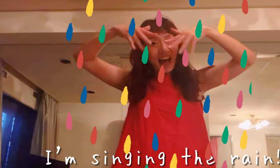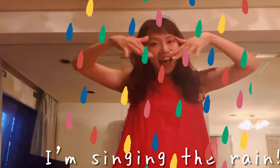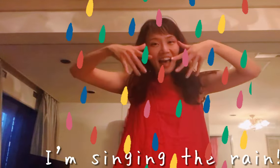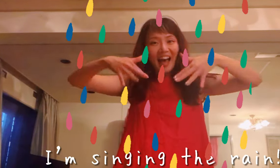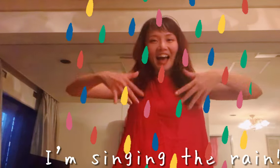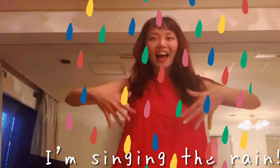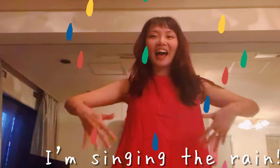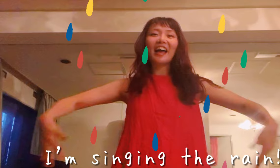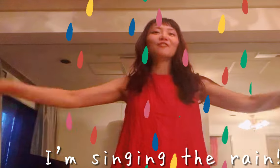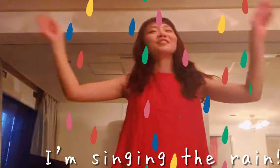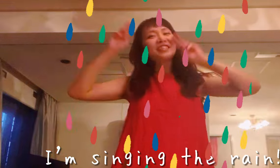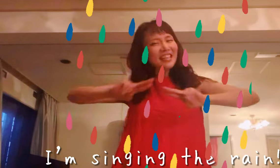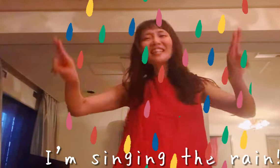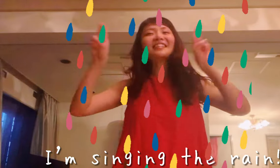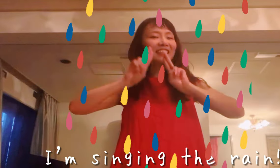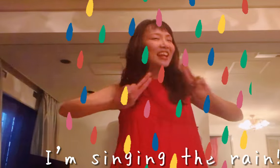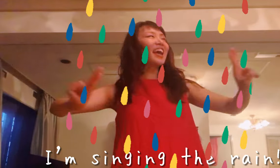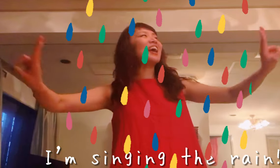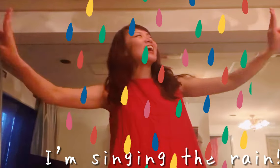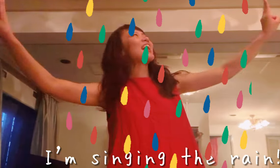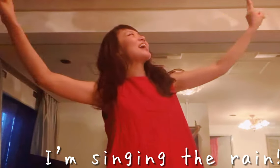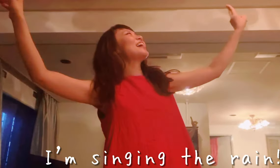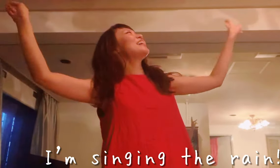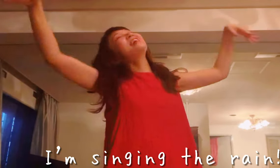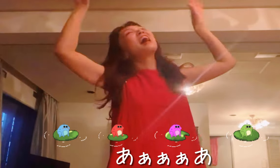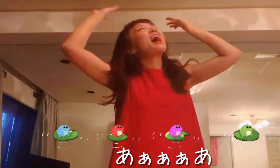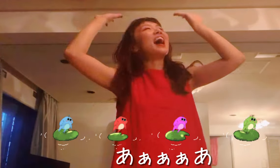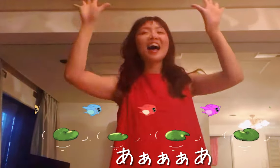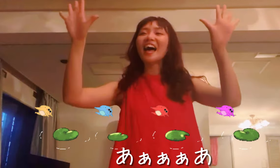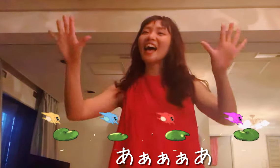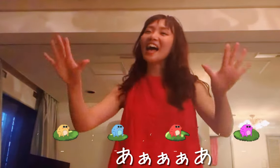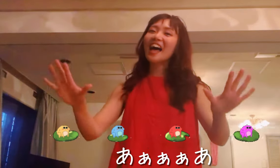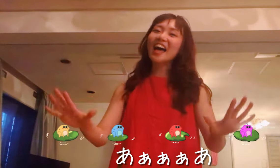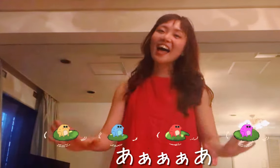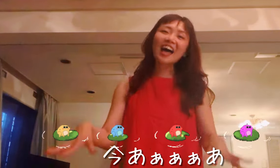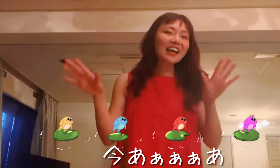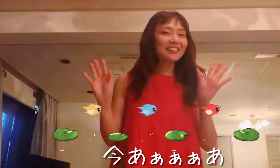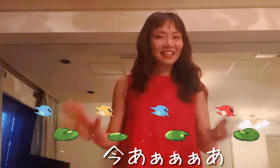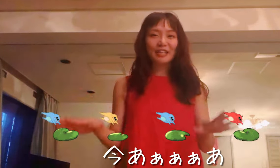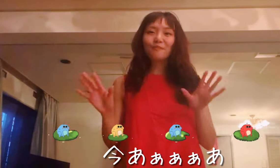've seen you inAh 今